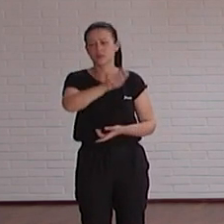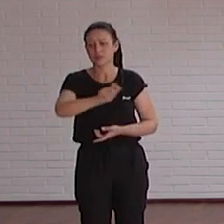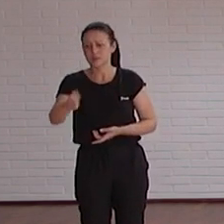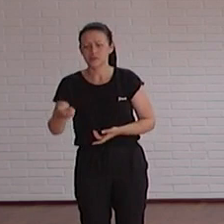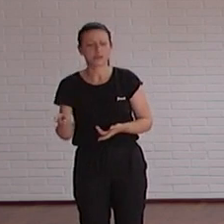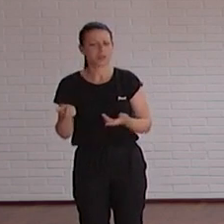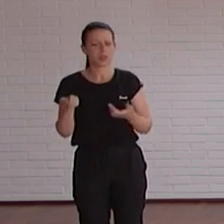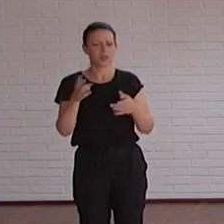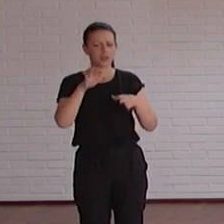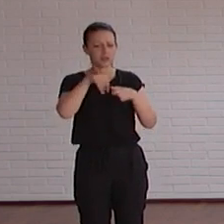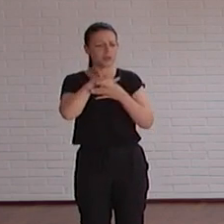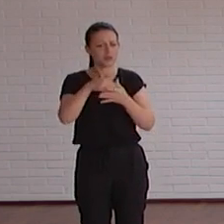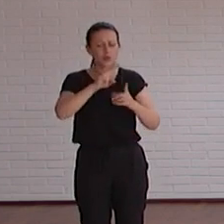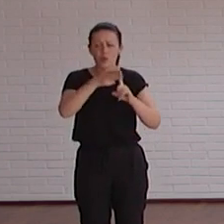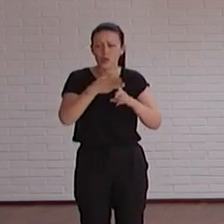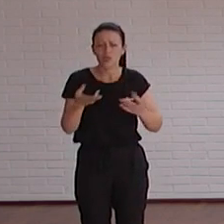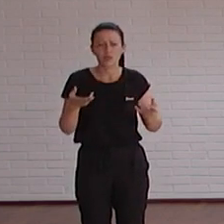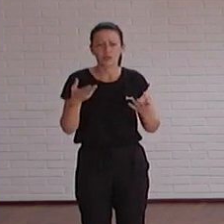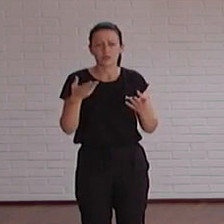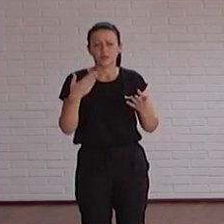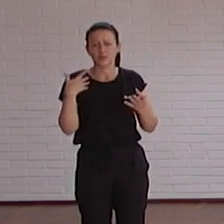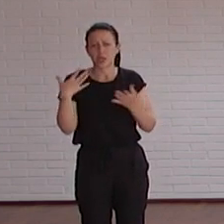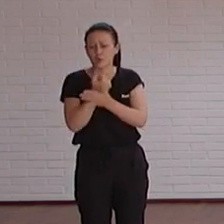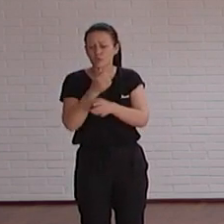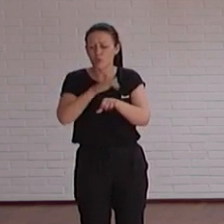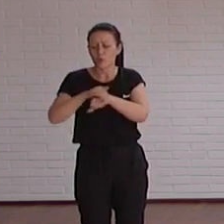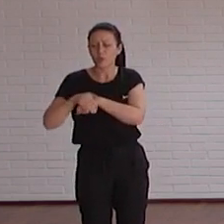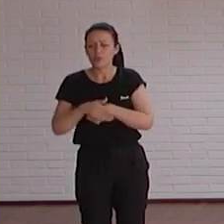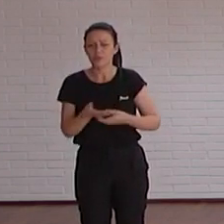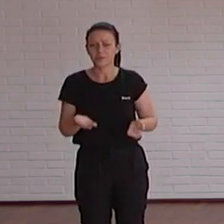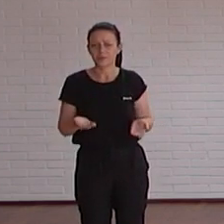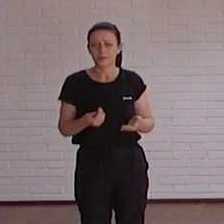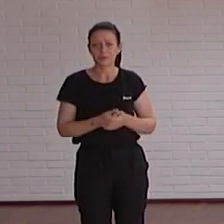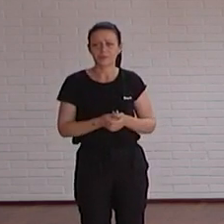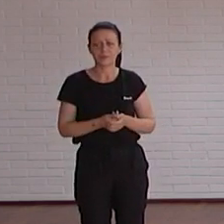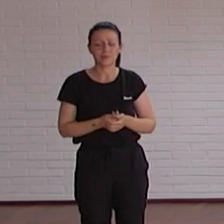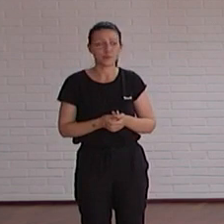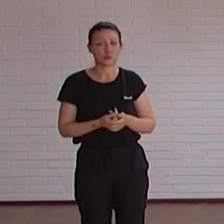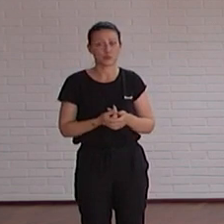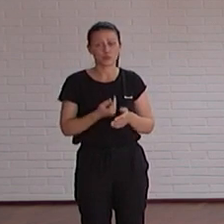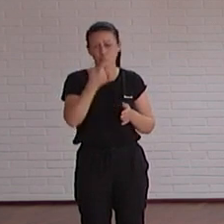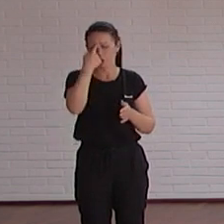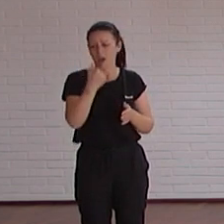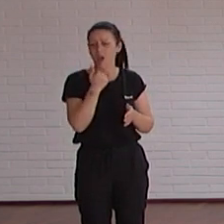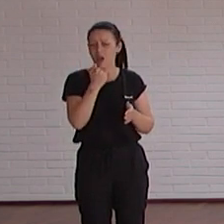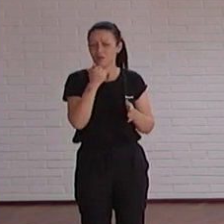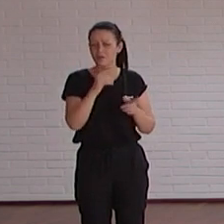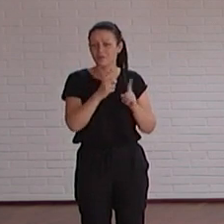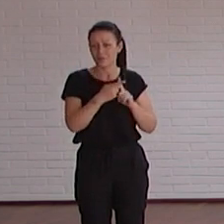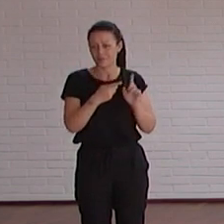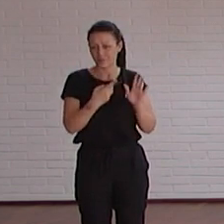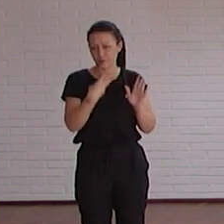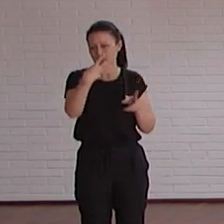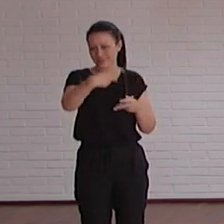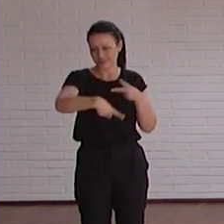operativa vuestra de trabajo etcétera para cumplir con todo esto bueno pues como hito yo pondría voy a poner solo tres para de poco